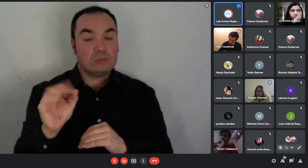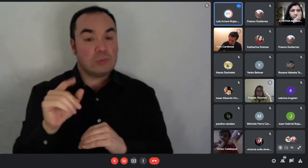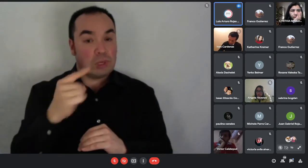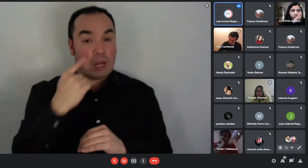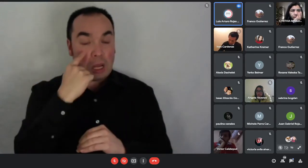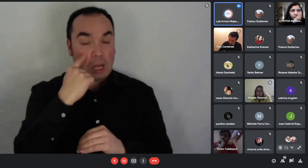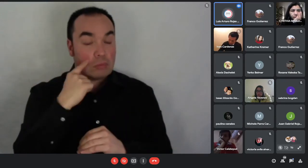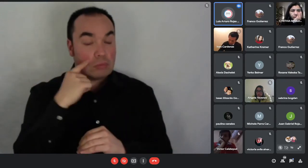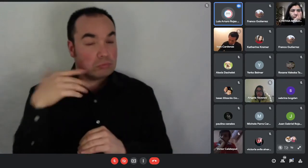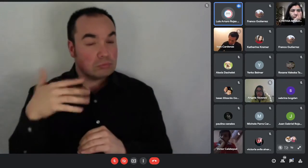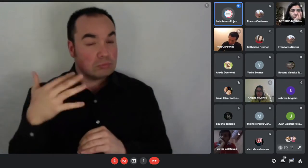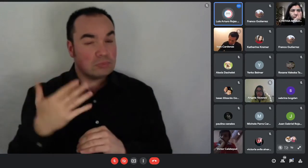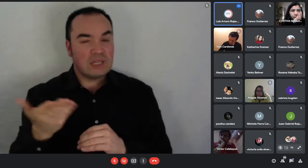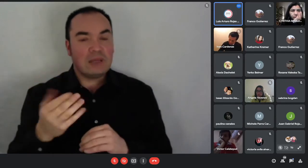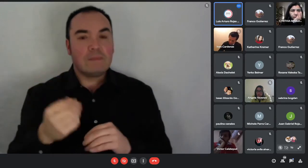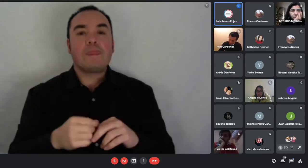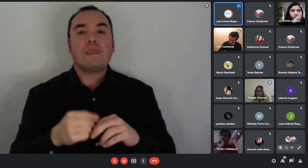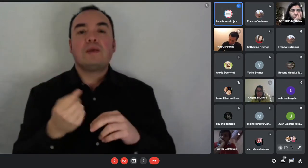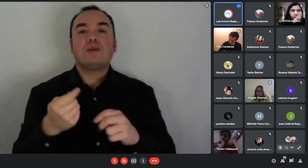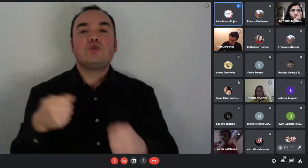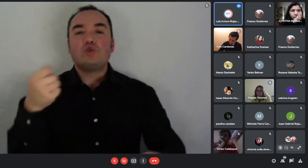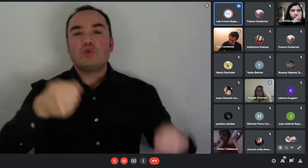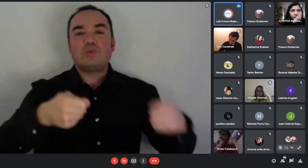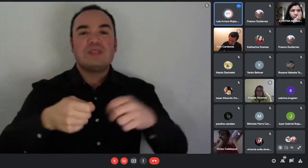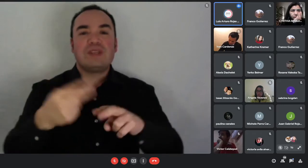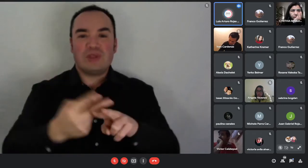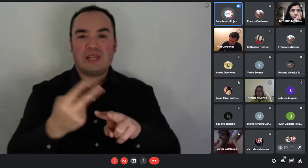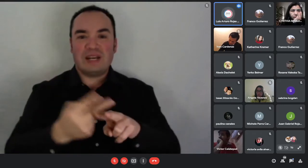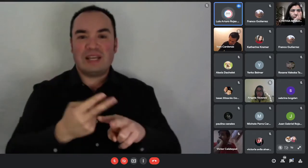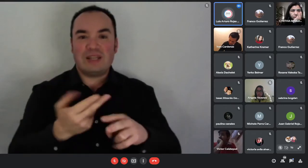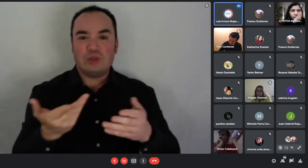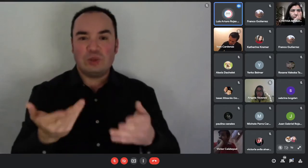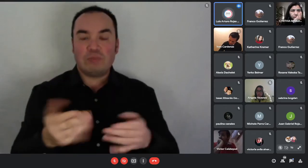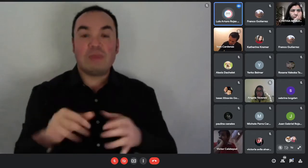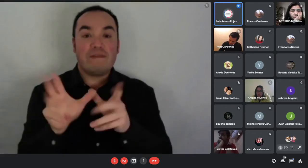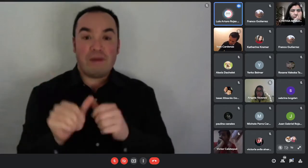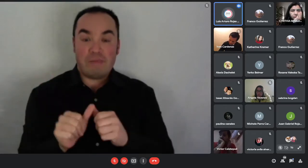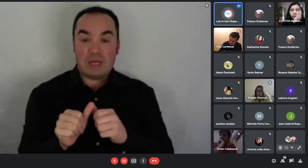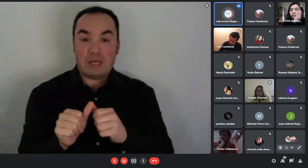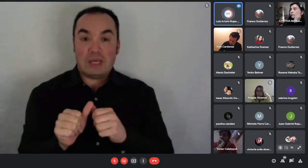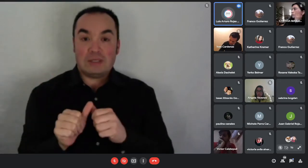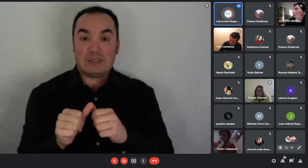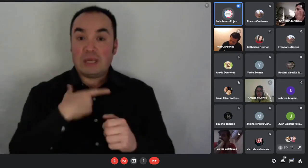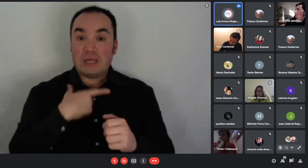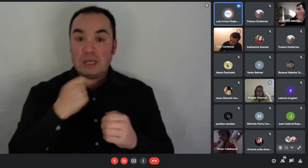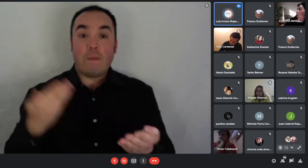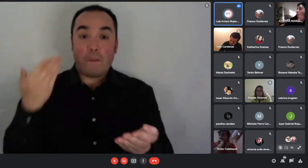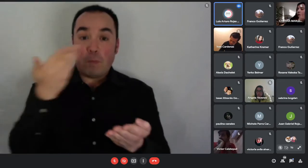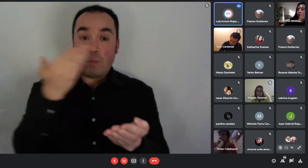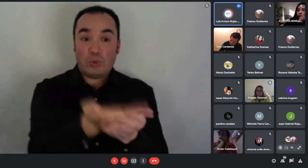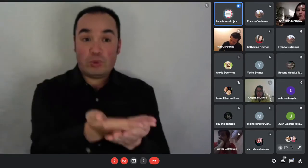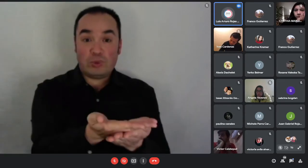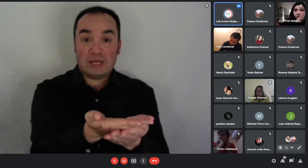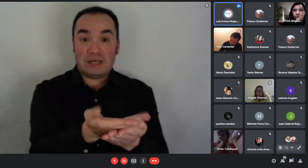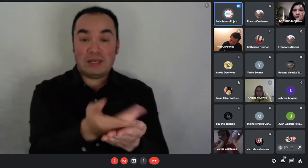las familias que postulen deben tener la capacidad de realizar copagos